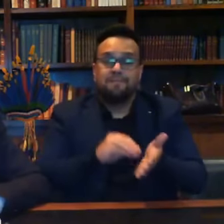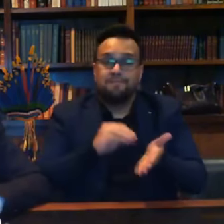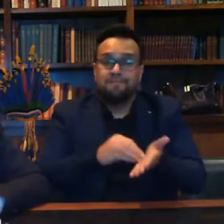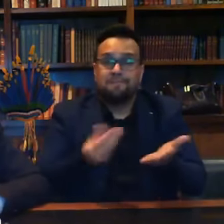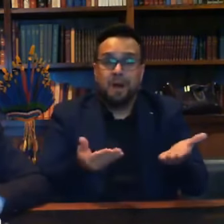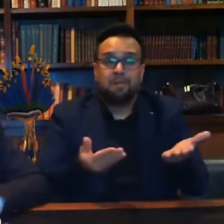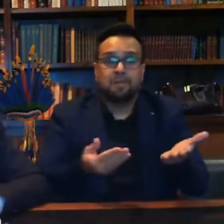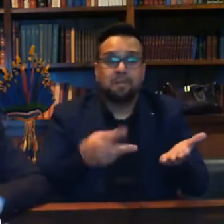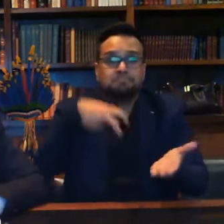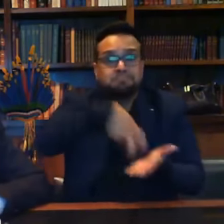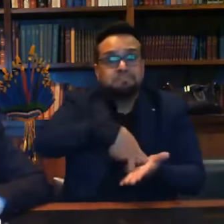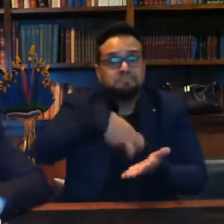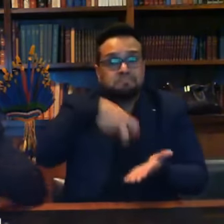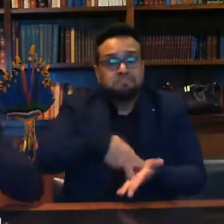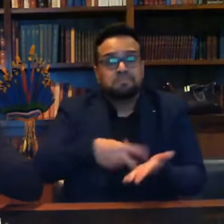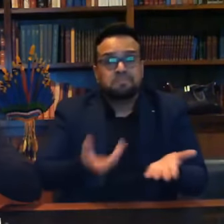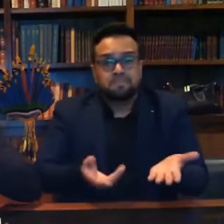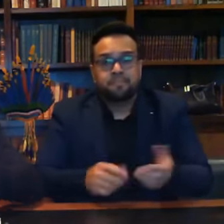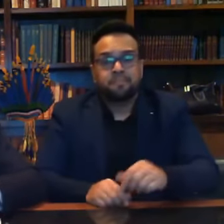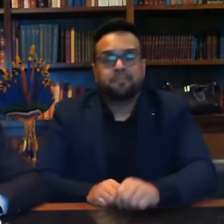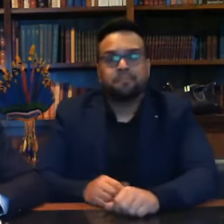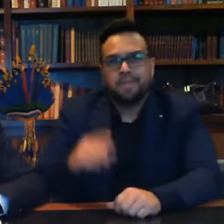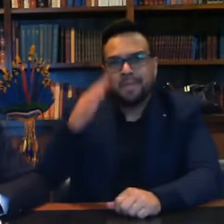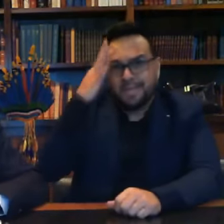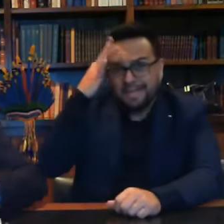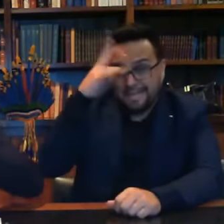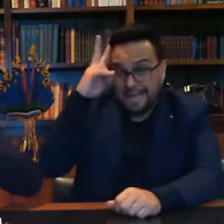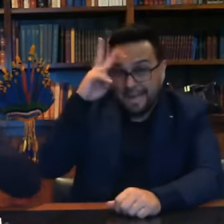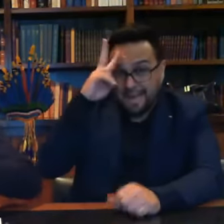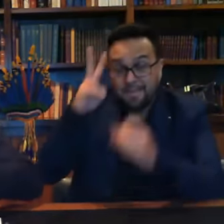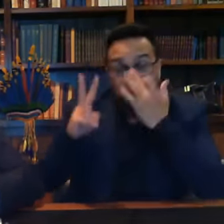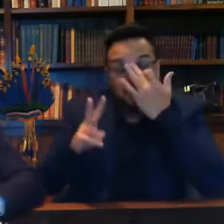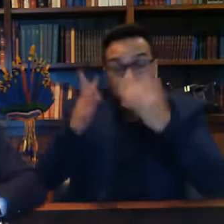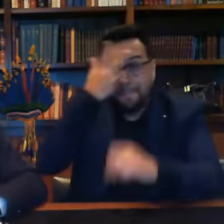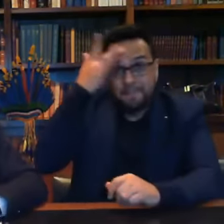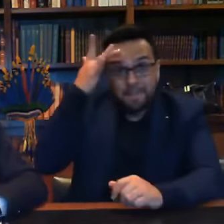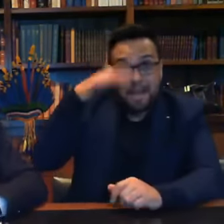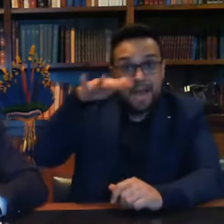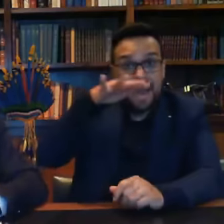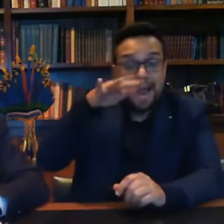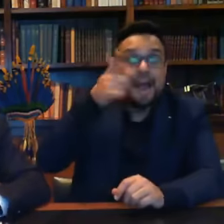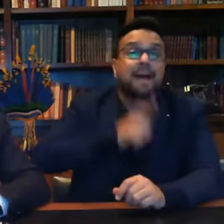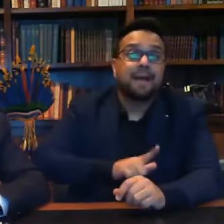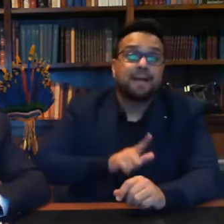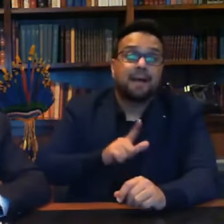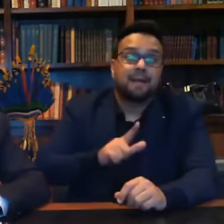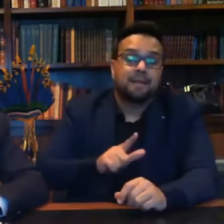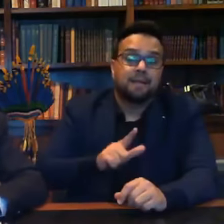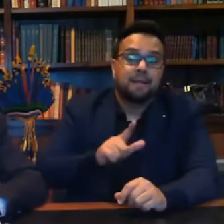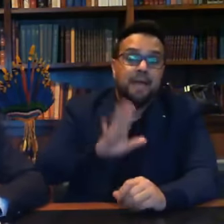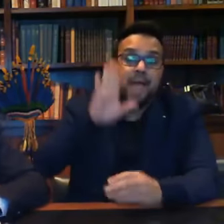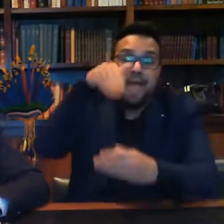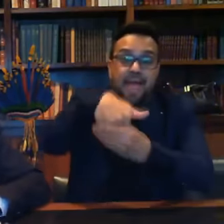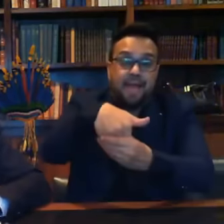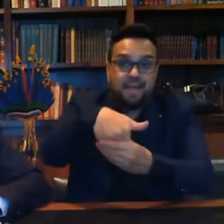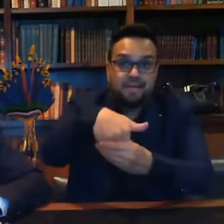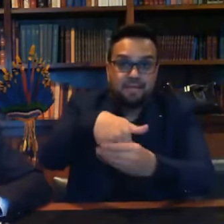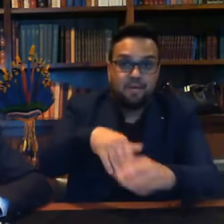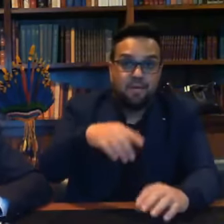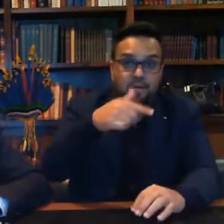Não se esqueçam, povo brasileiro, que quem ganha eleições em 22, no primeiro semestre de 23, indica mais dois para o Supremo.